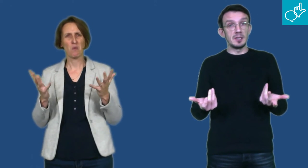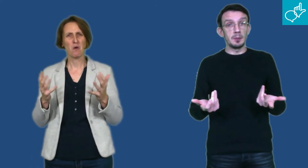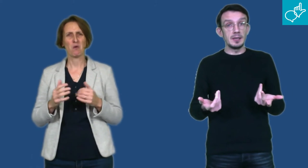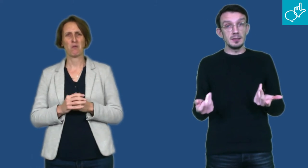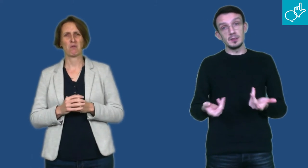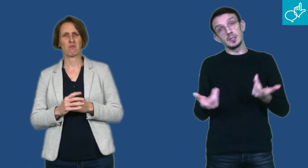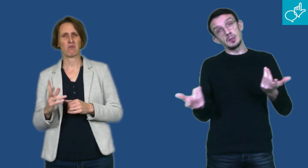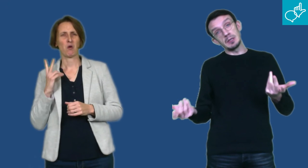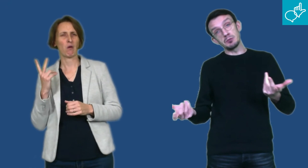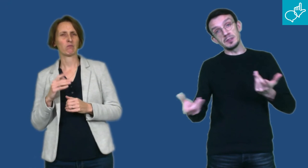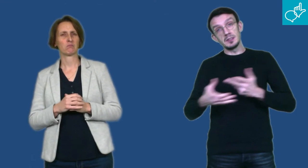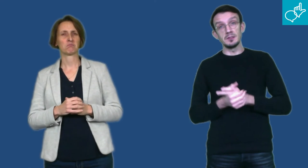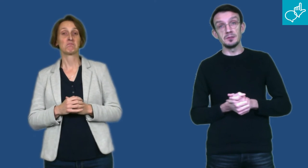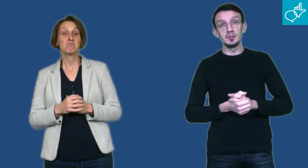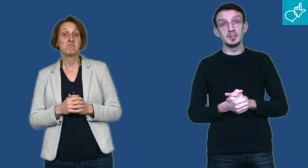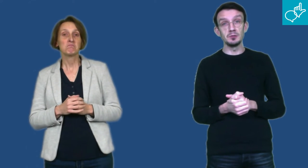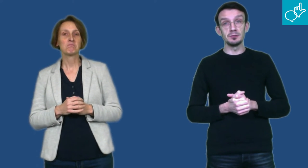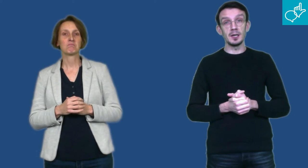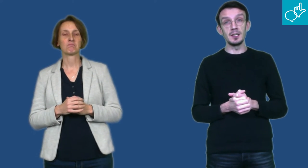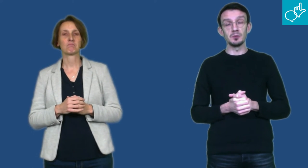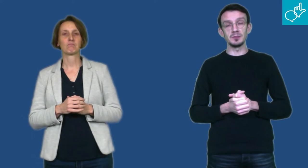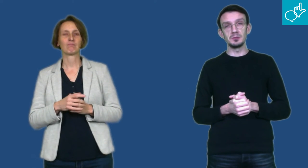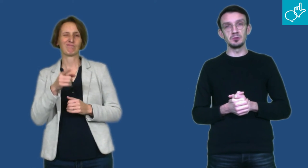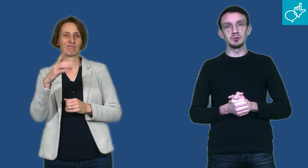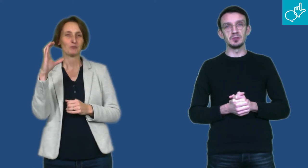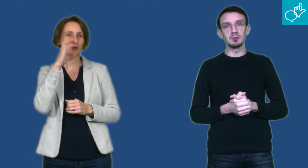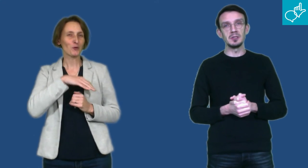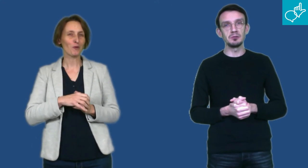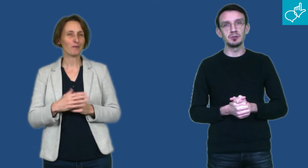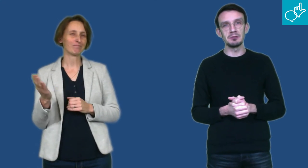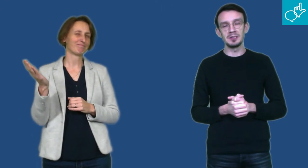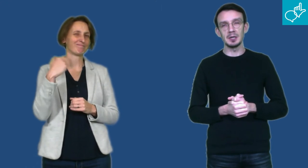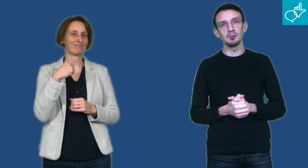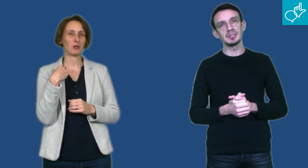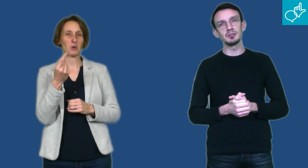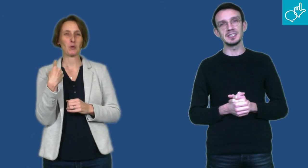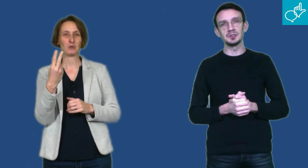'interprète ? Eh bien écoutez, venez nous voir les 11 et 12 novembre et vous aurez toutes les réponses à vos questions.